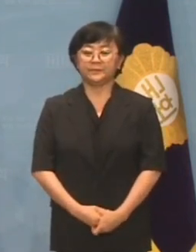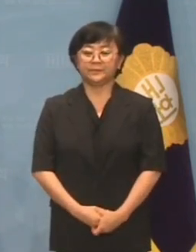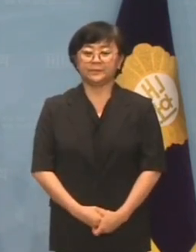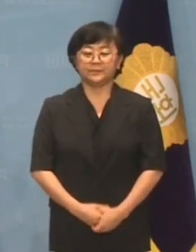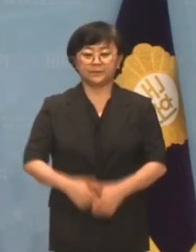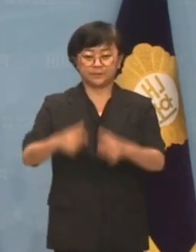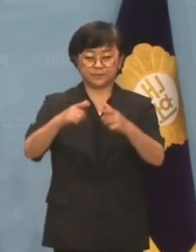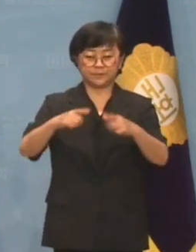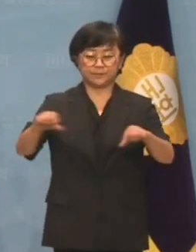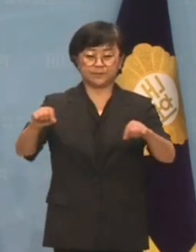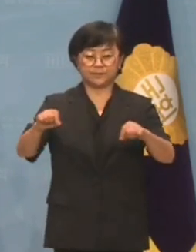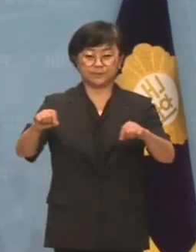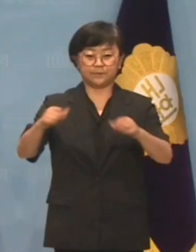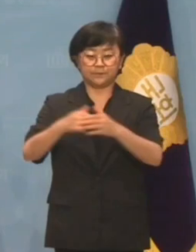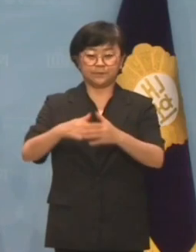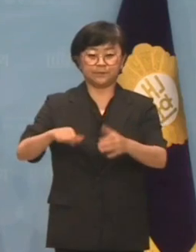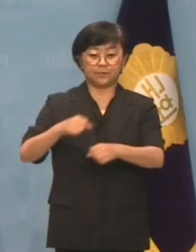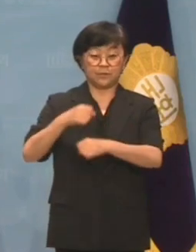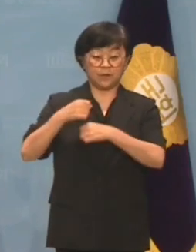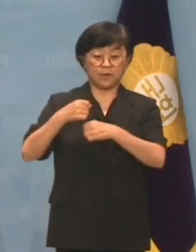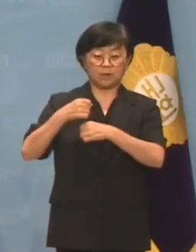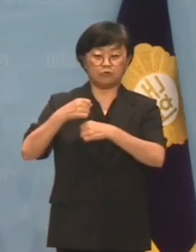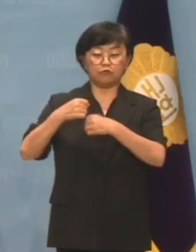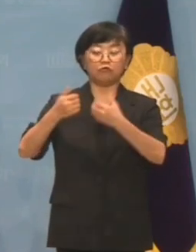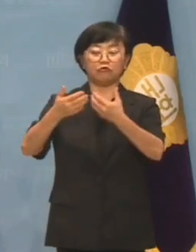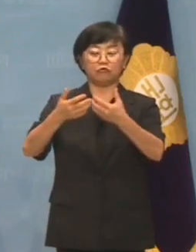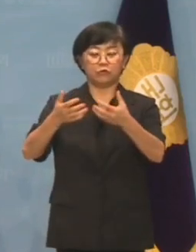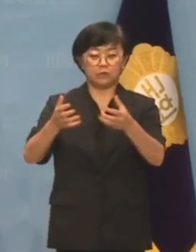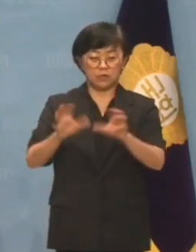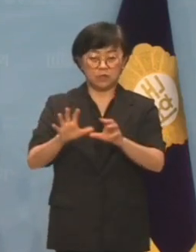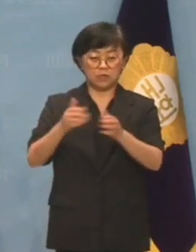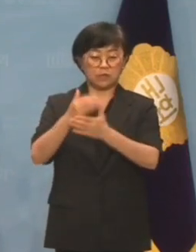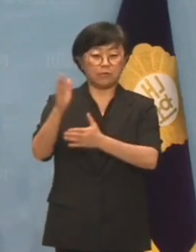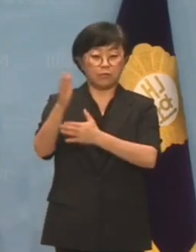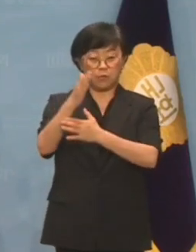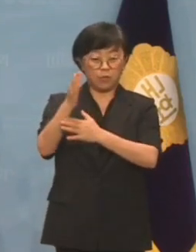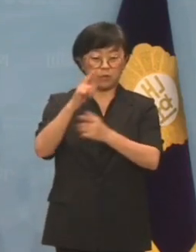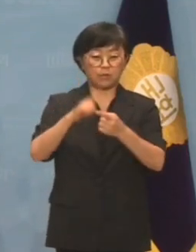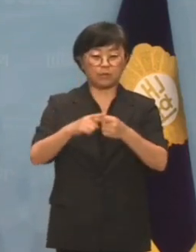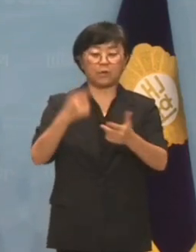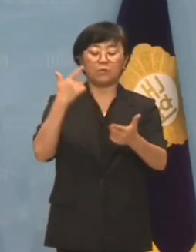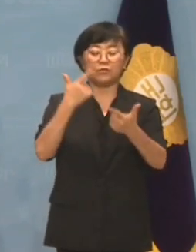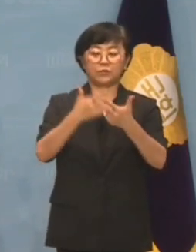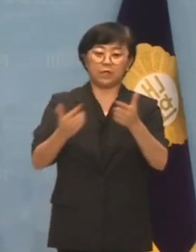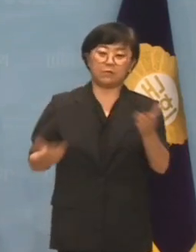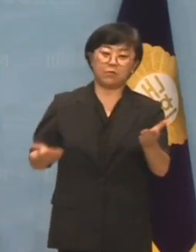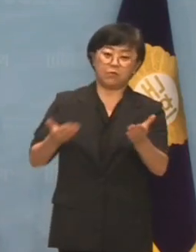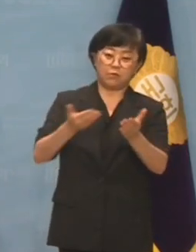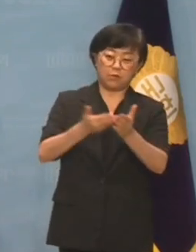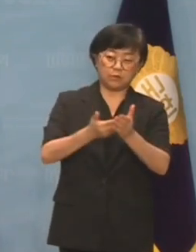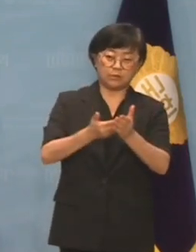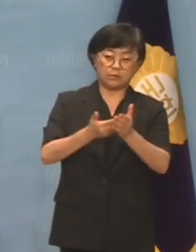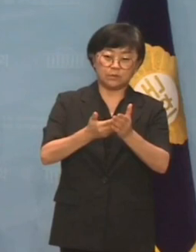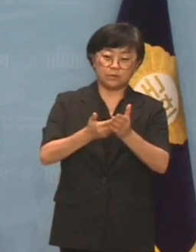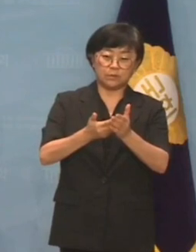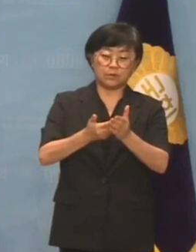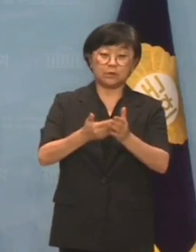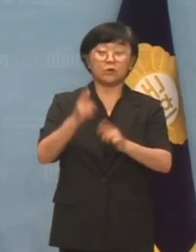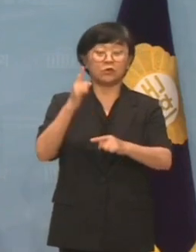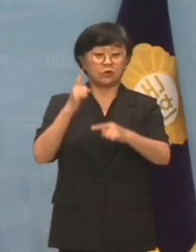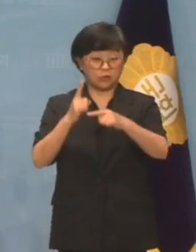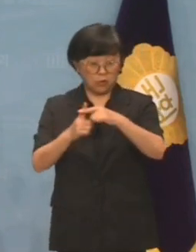일본 자위대함이 우길기를 당당하게 펄럭이며 부산항에 들어오게 한 것도 모자라서